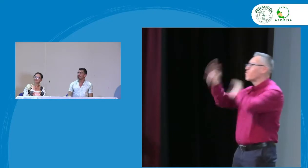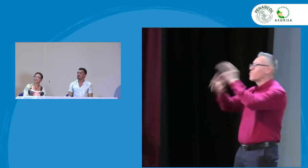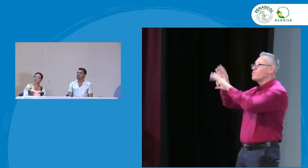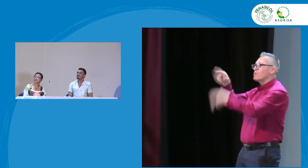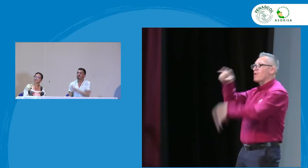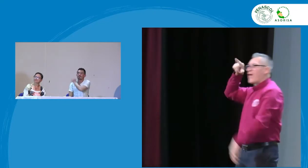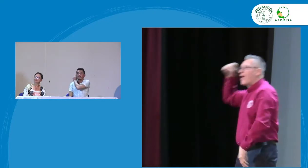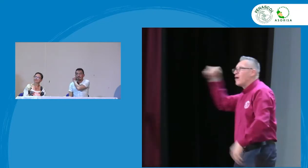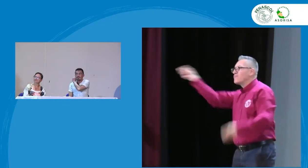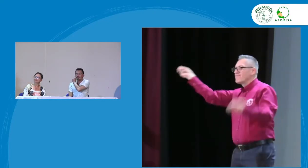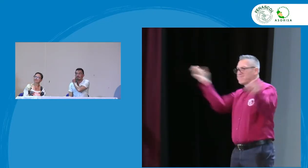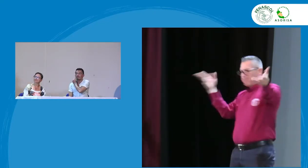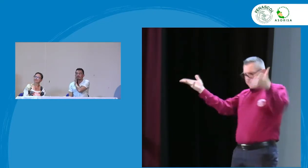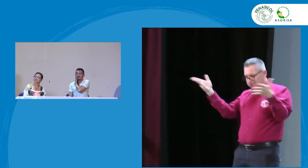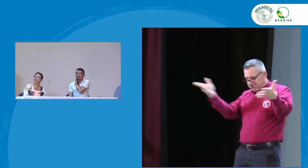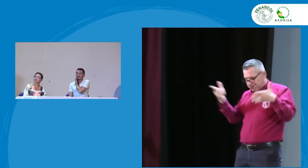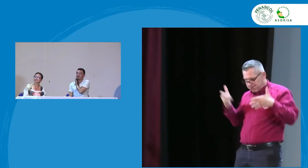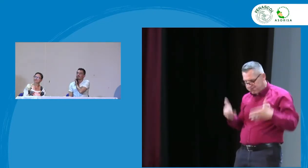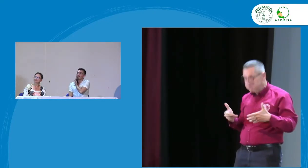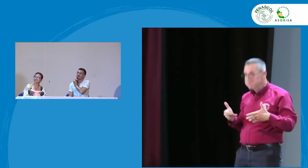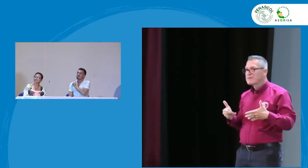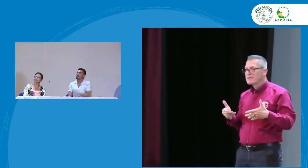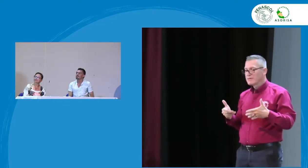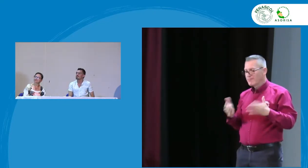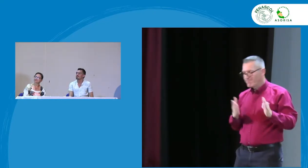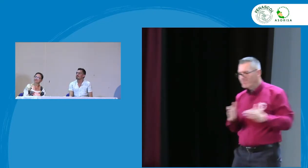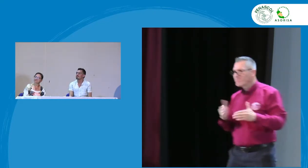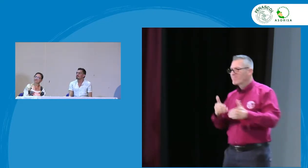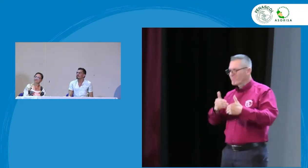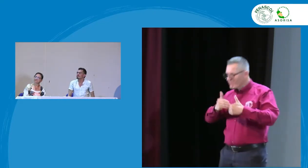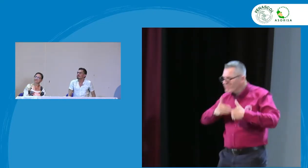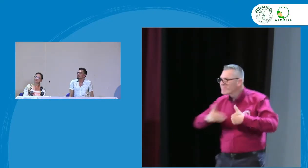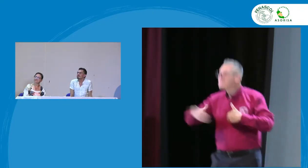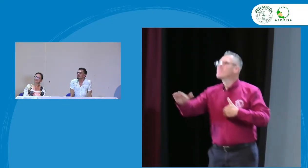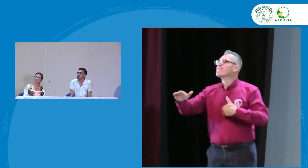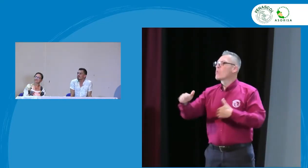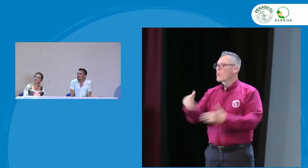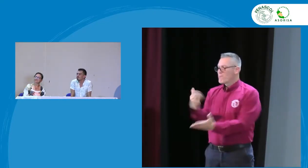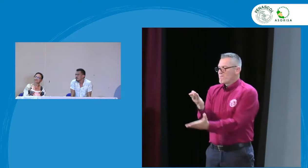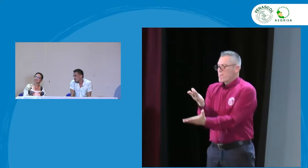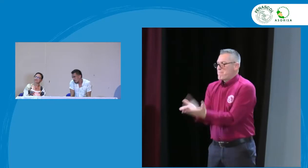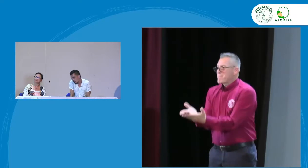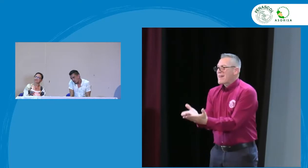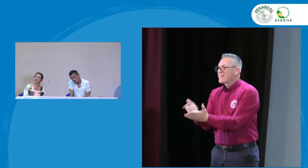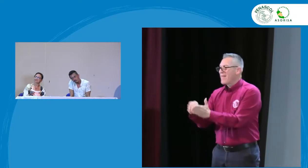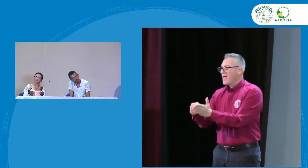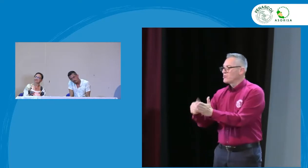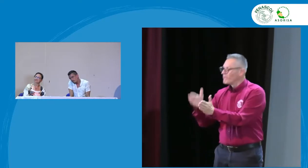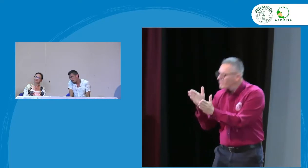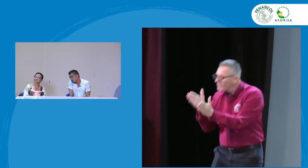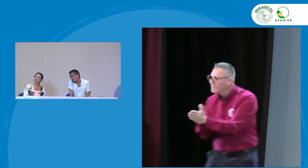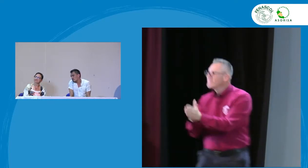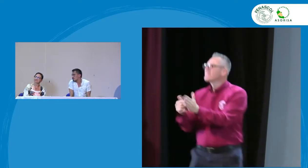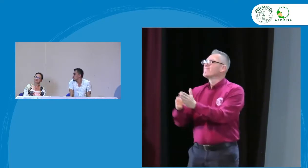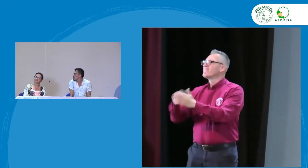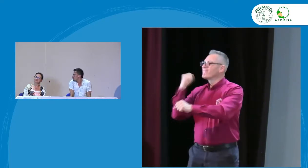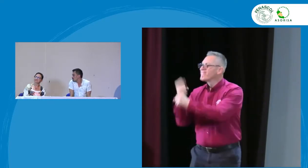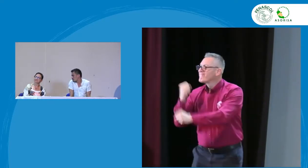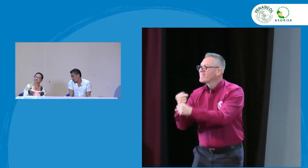recibamos pues las inquietudes de nuestros expertos las inquietudes de los participantes los consejos de los expertos internacionales